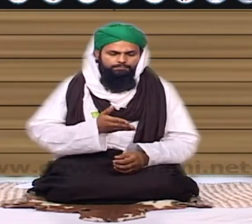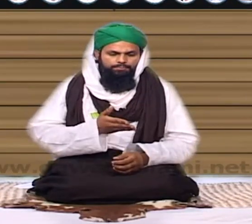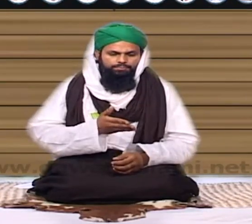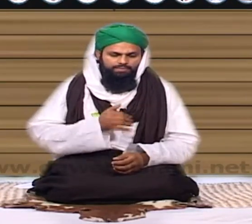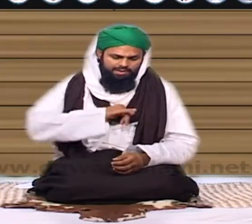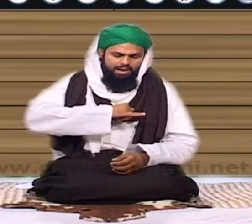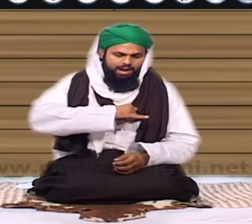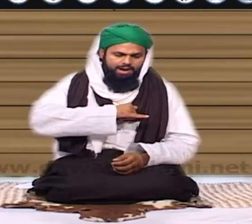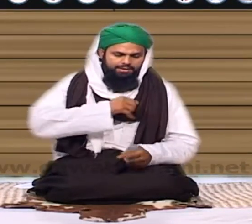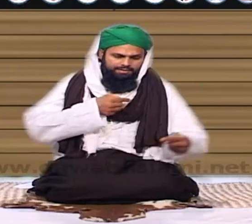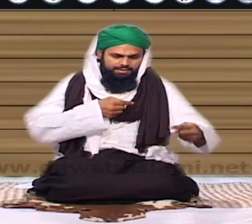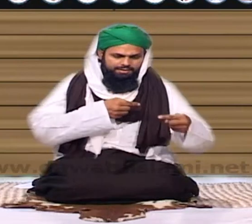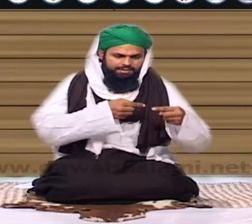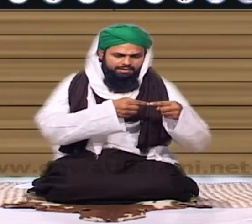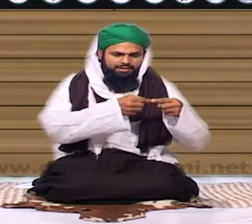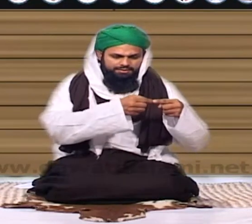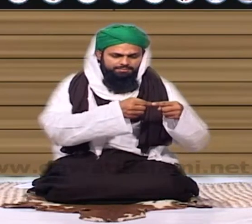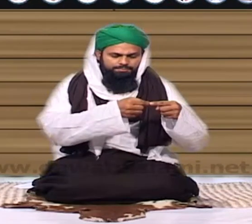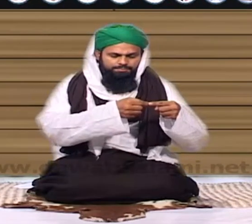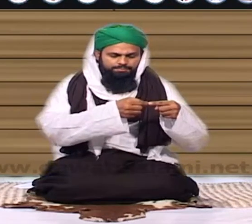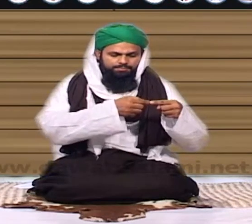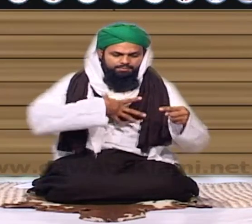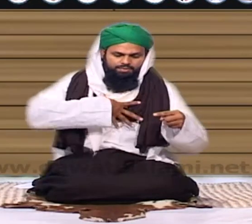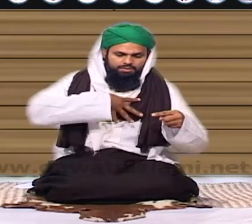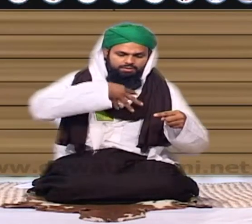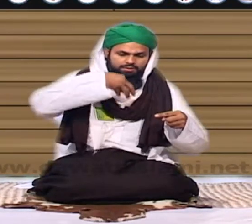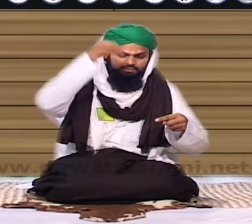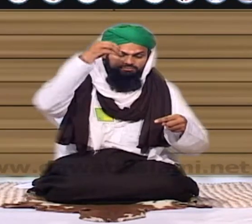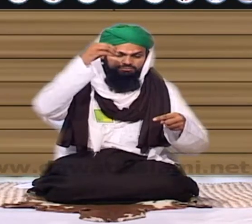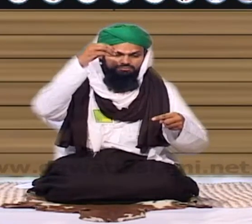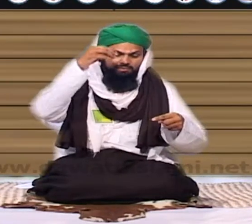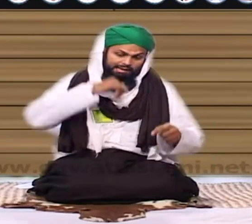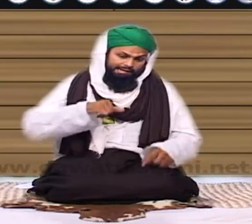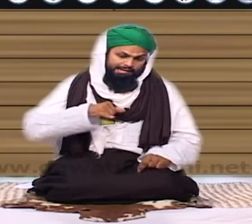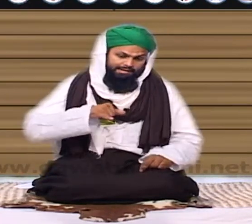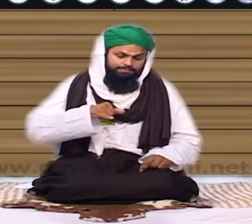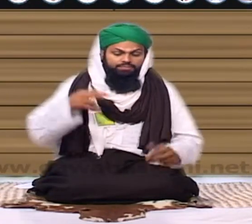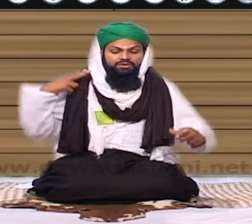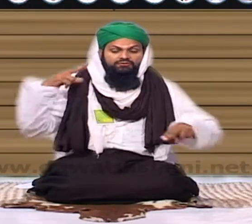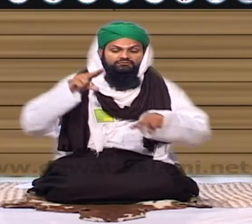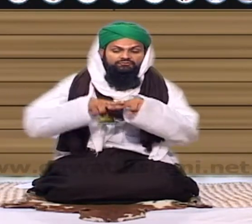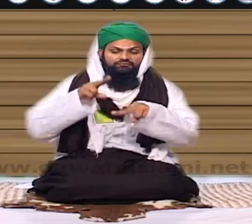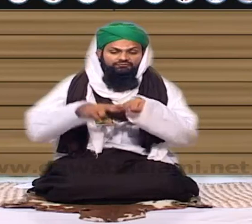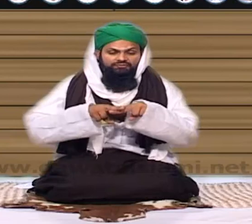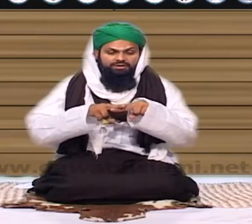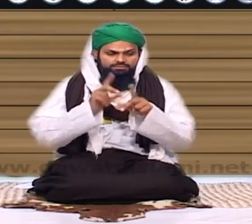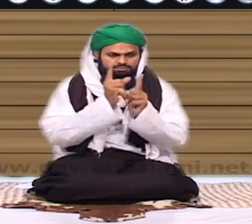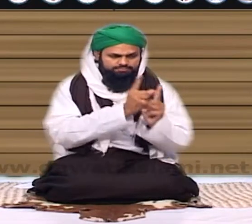تاری کا وارن جاری ہے کہ ان قریب یہ ہمارے پاس آ جائے یہ رب تاری کا وارن جاری ہے فرشتے